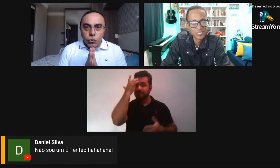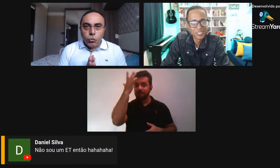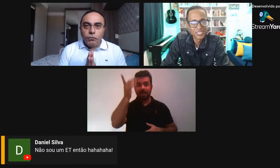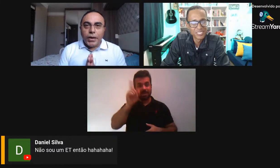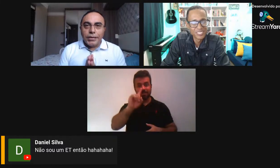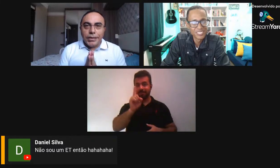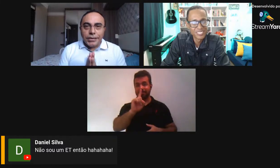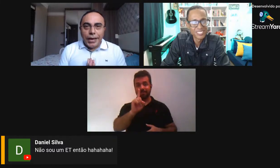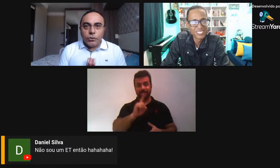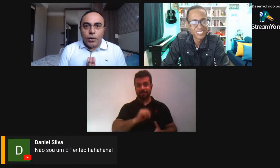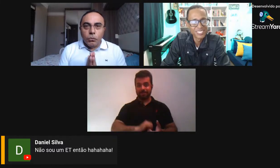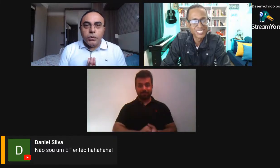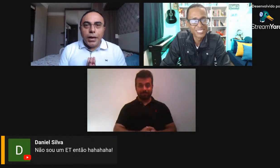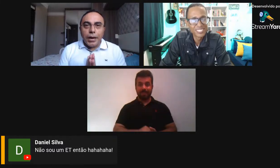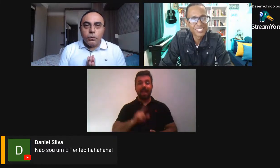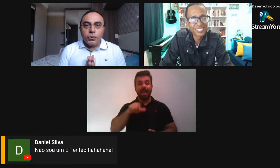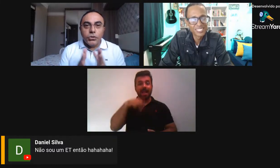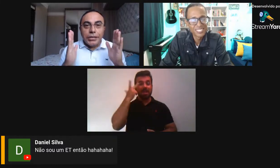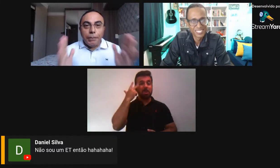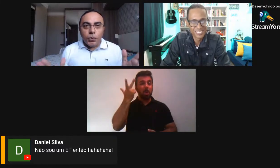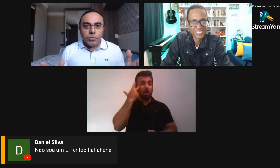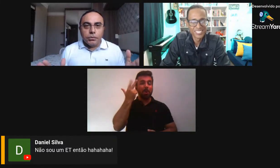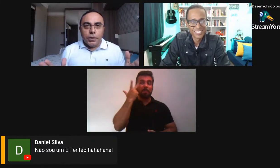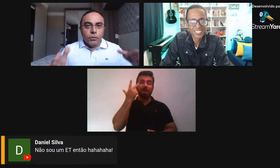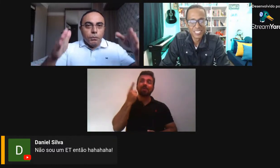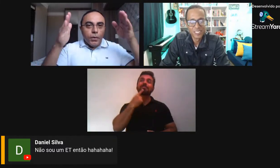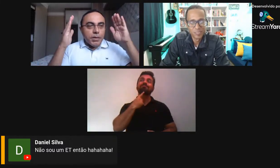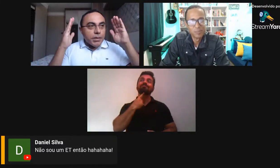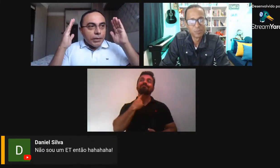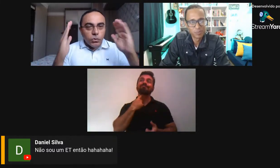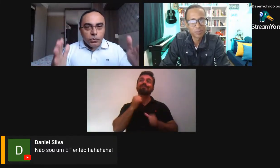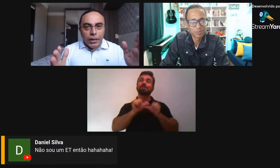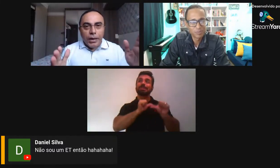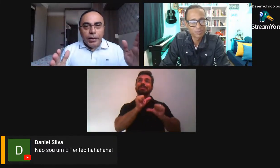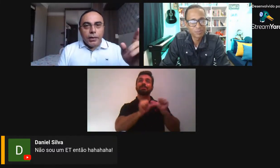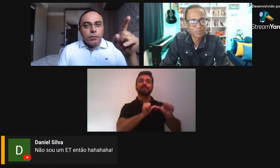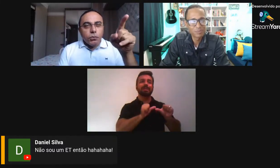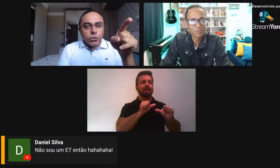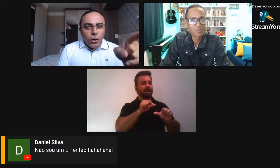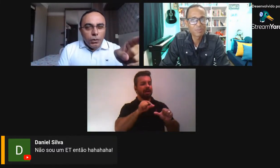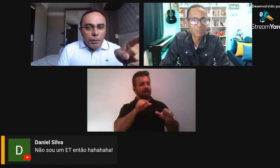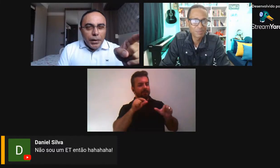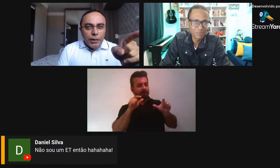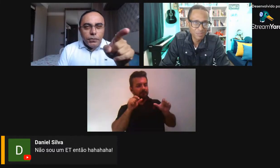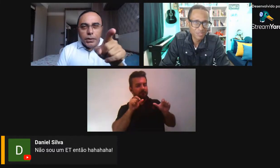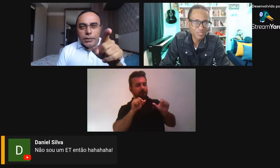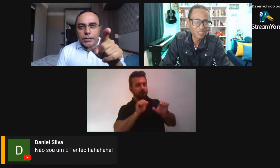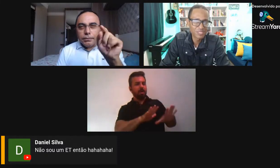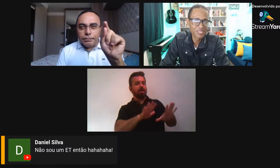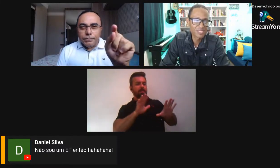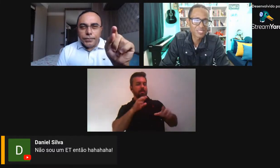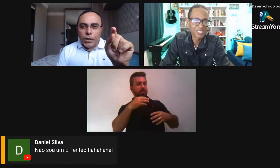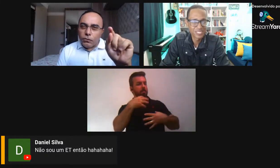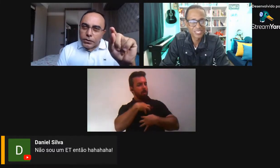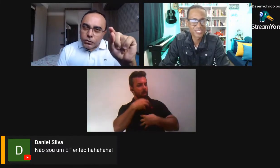costuma ficar tentado a mudar algo que já está pronto, o poema já está todo lá e você olha uma palavrinha ali e diz, talvez se eu